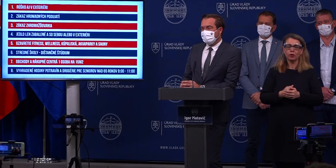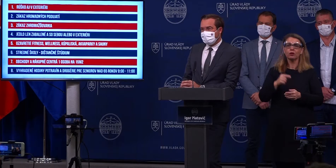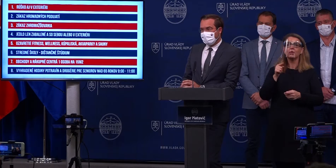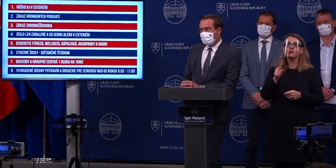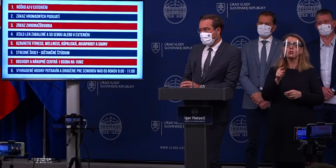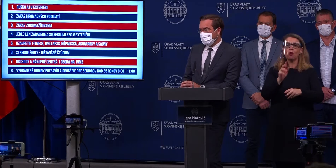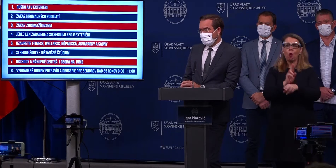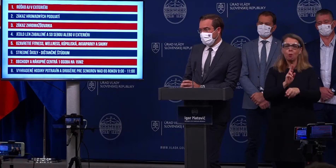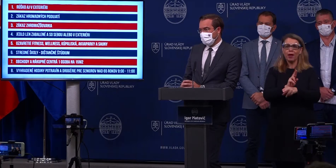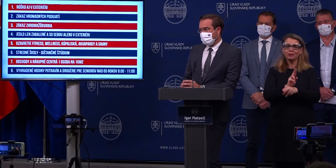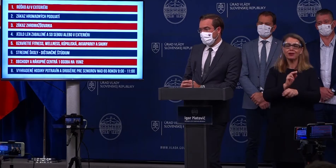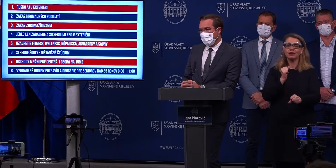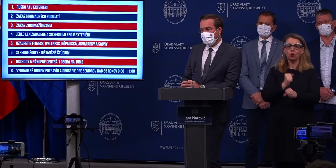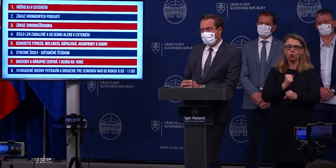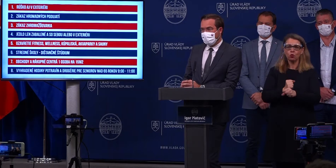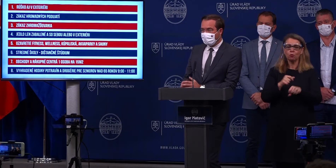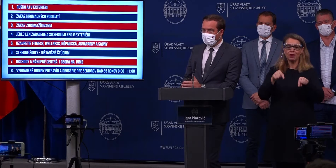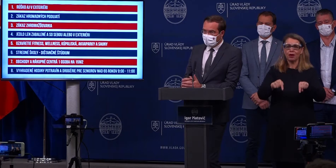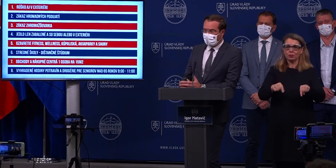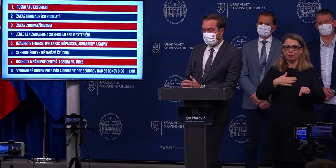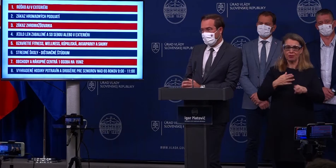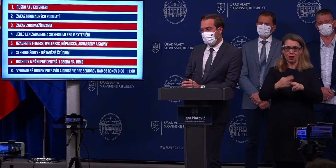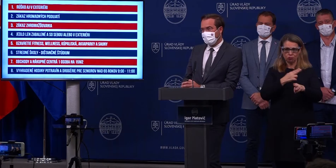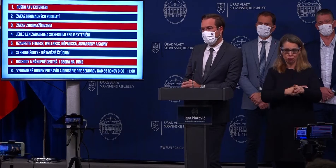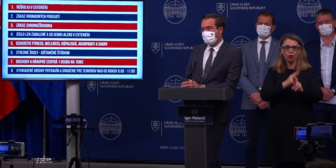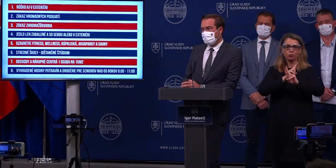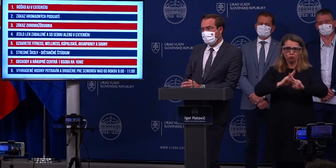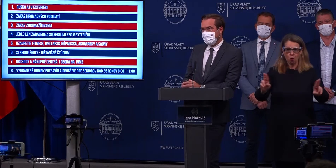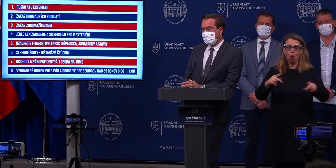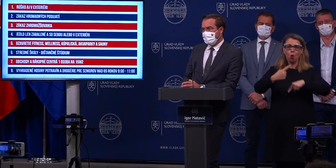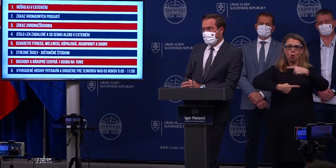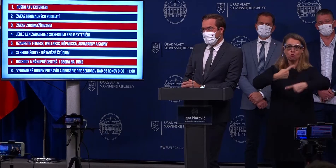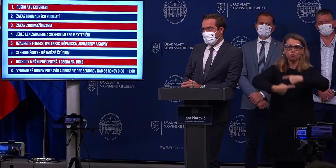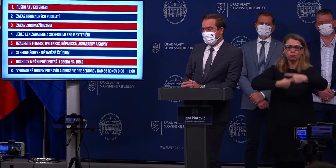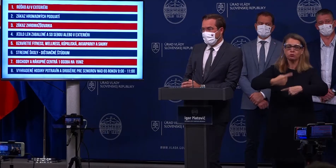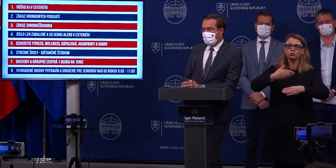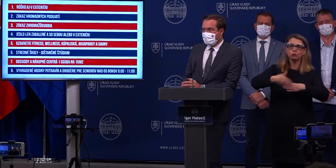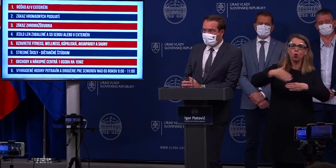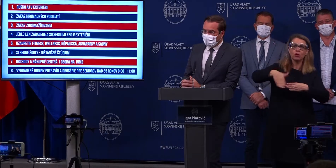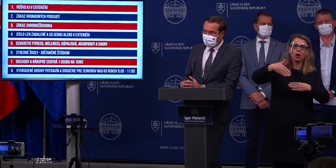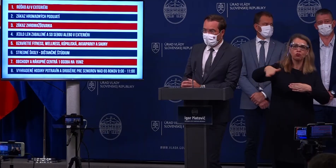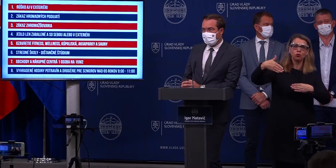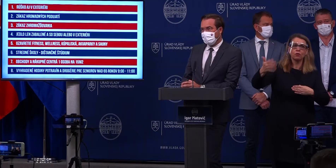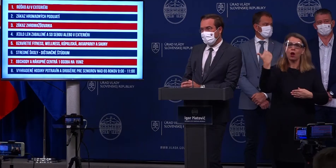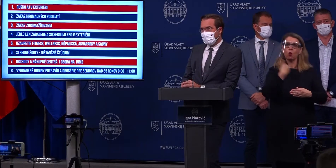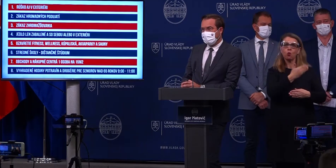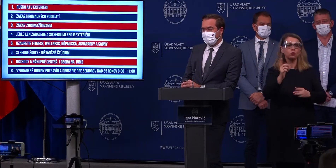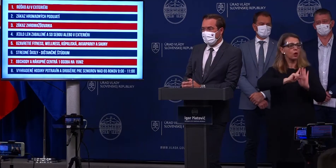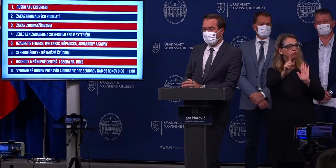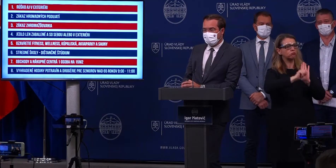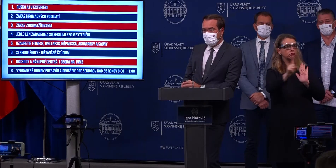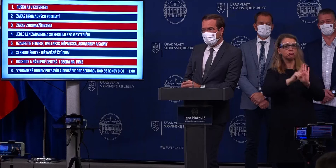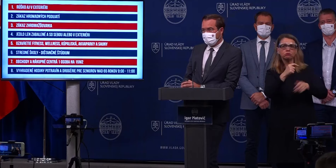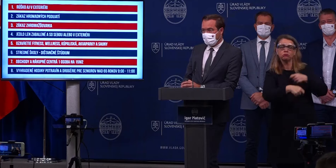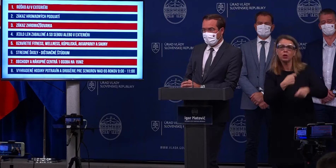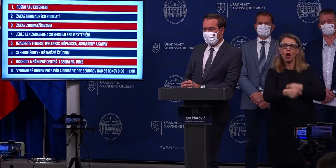opatrnie sú nastavené tak, aby naša krajina ešte mohla ďalej pokračovať, aby ľudia chodili do práce,